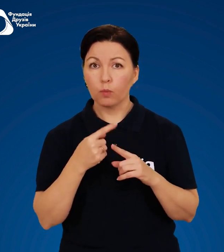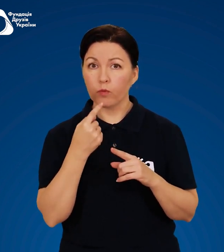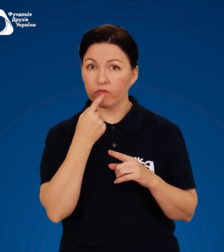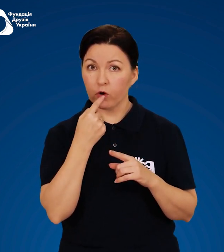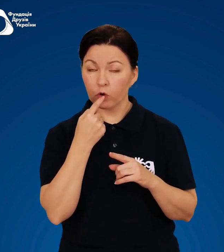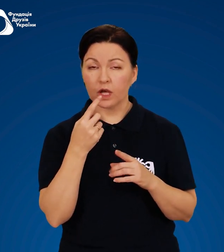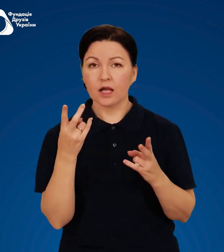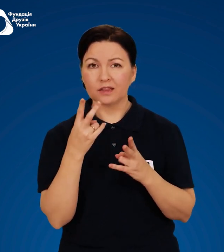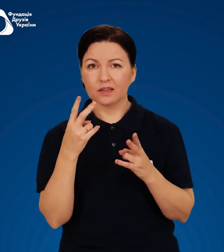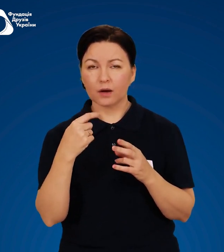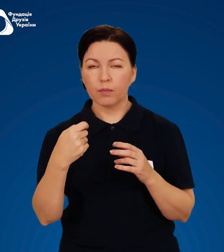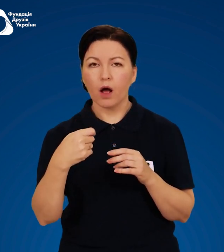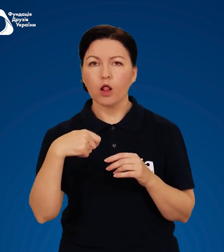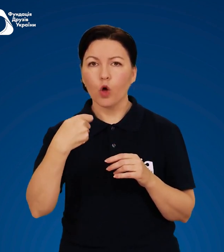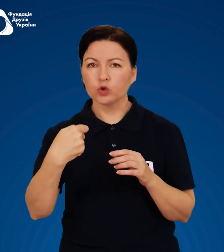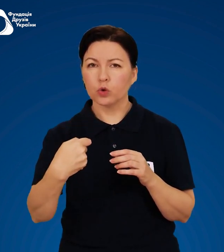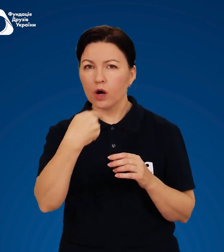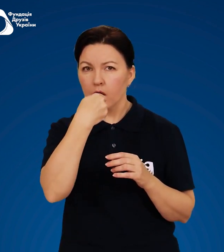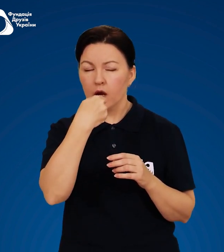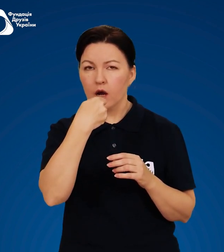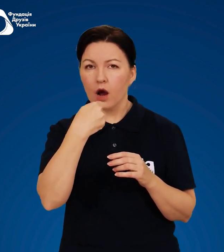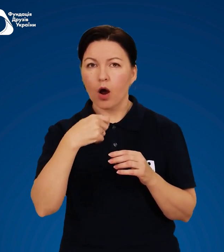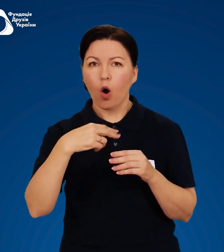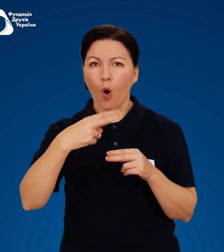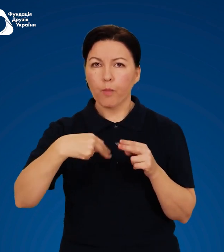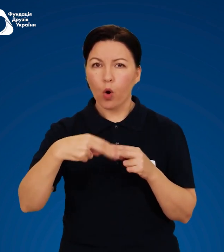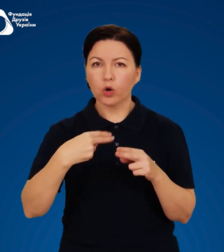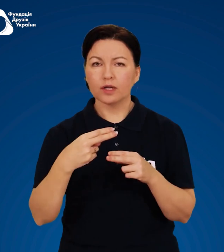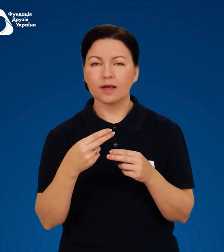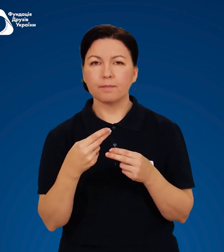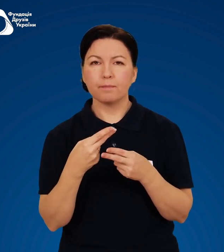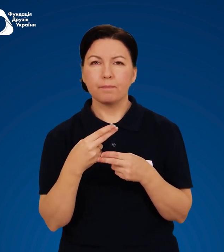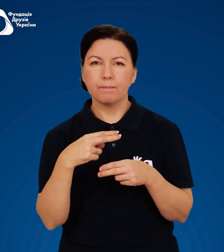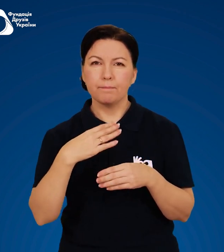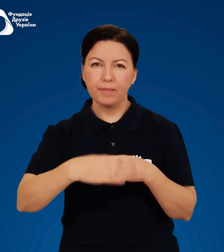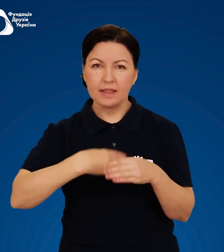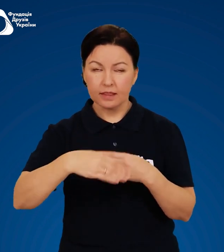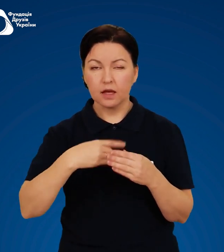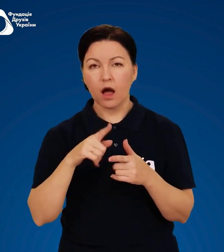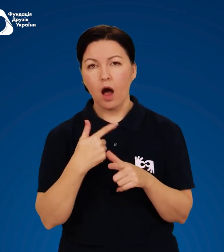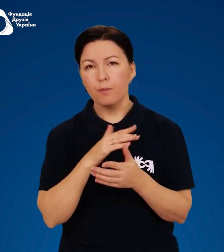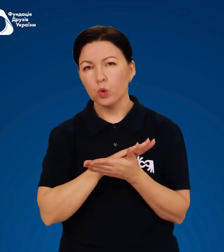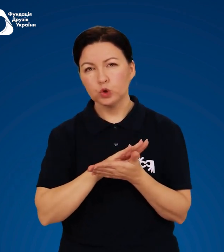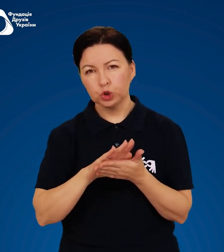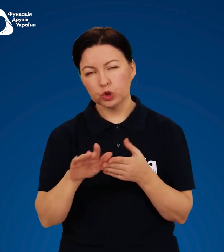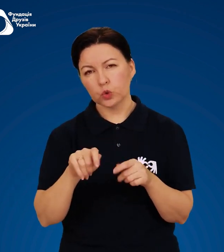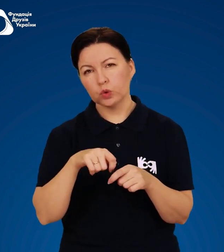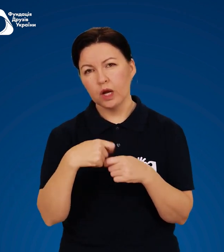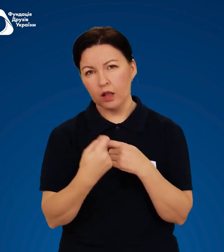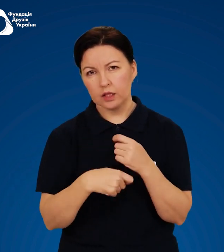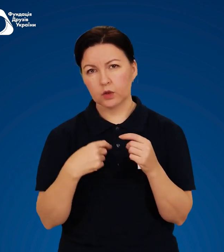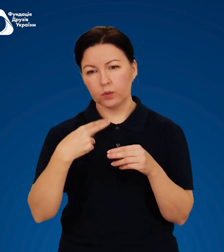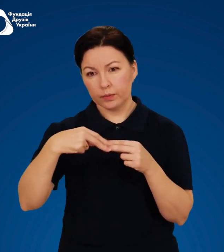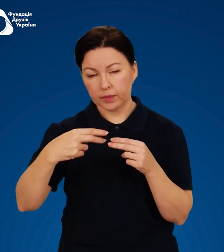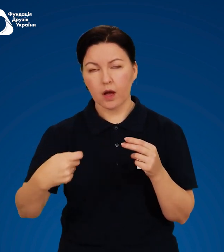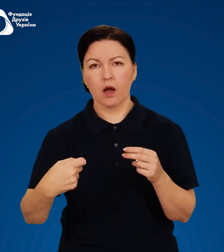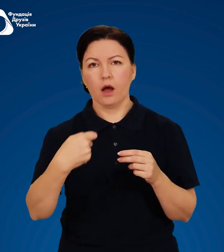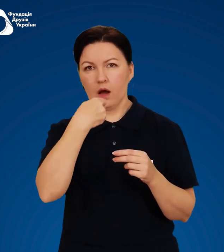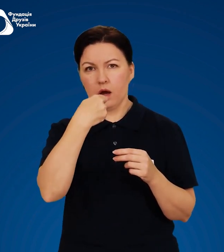постраждалого варто вставити ложку, обгорнену бинтом або чистою випрасованою тканиною.